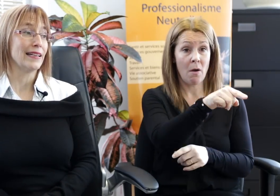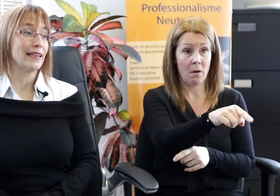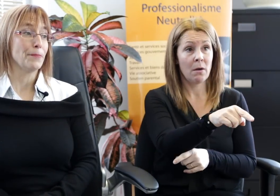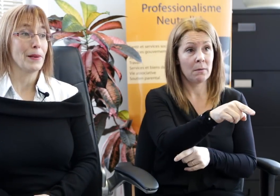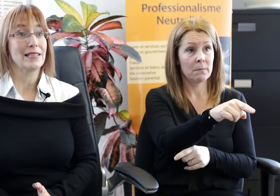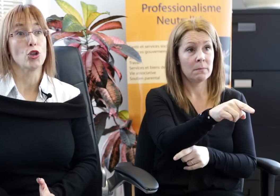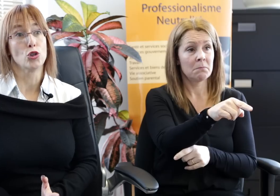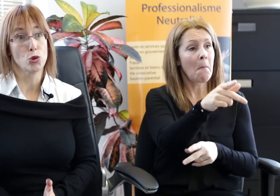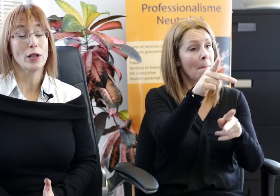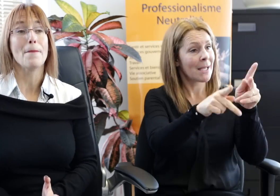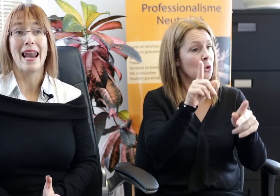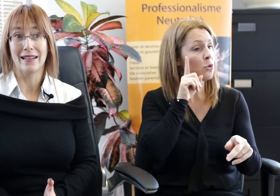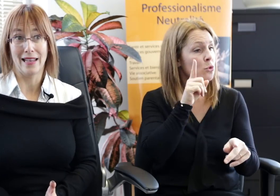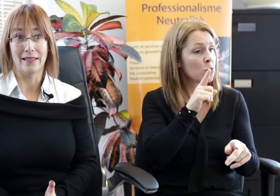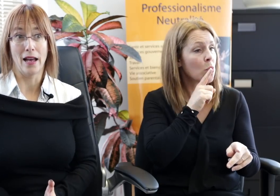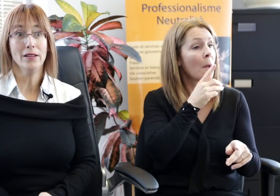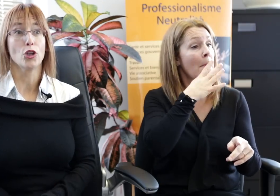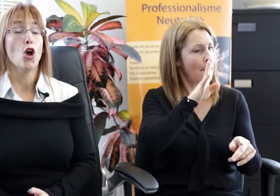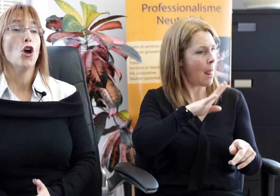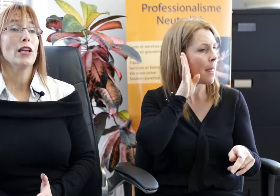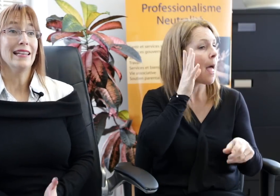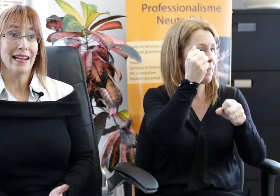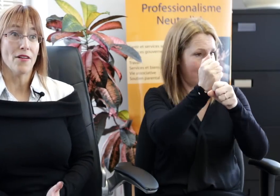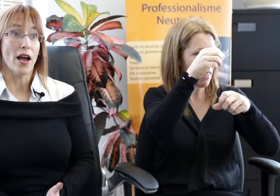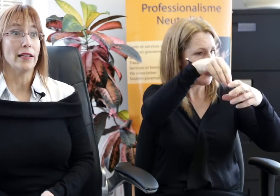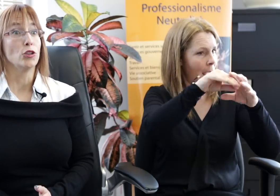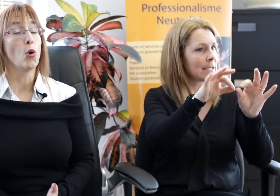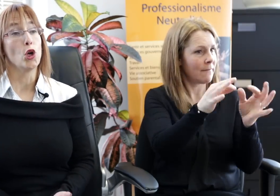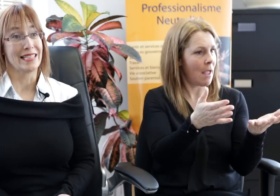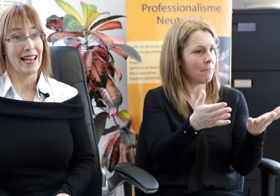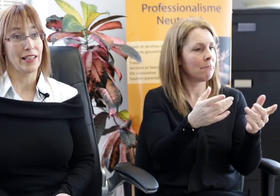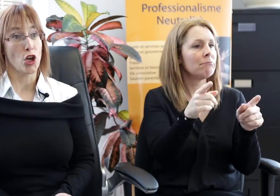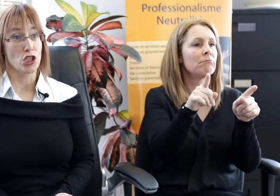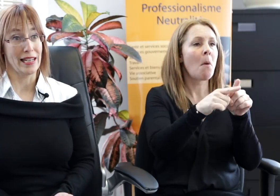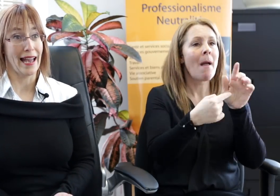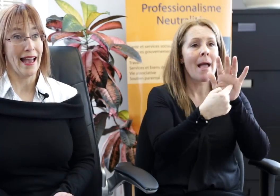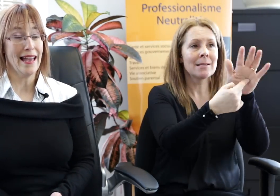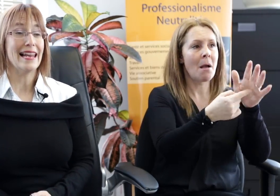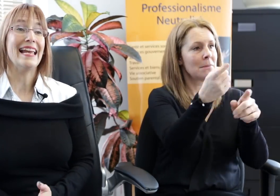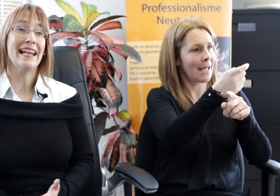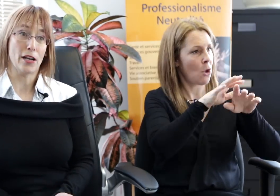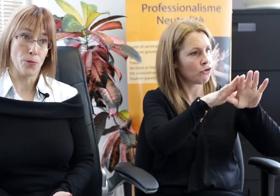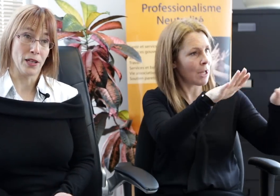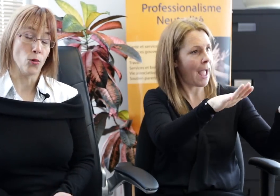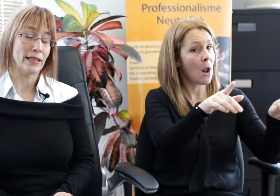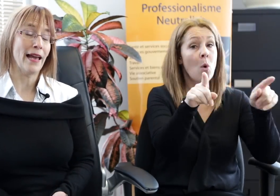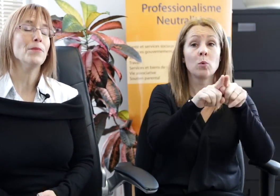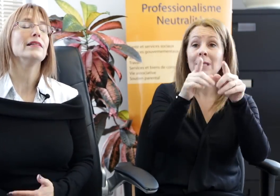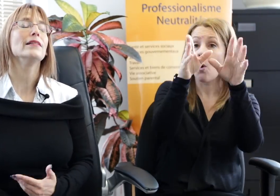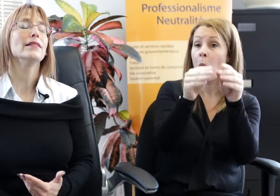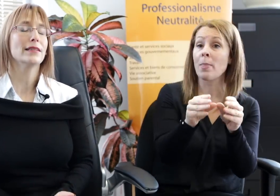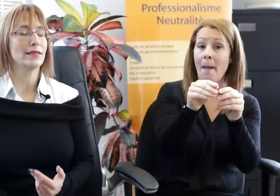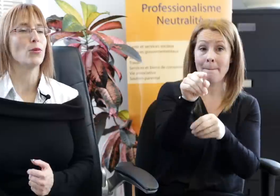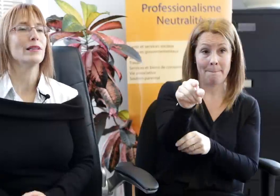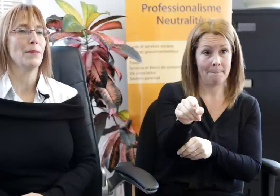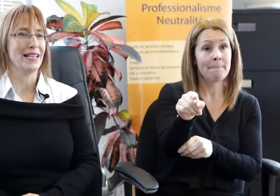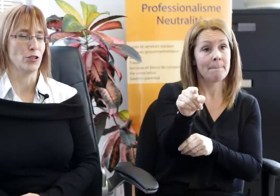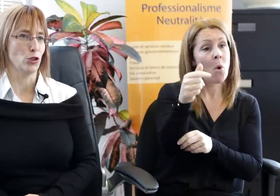personnes sourdes et malentendantes qui y travaillent, dont le directeur général et la commis comptable, qui sont des personnes